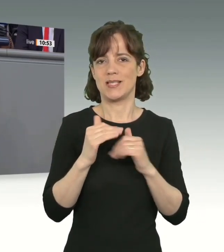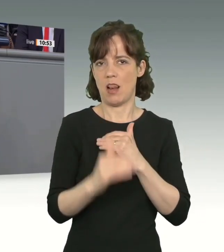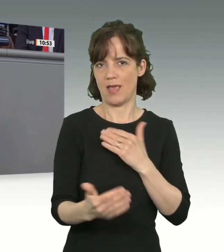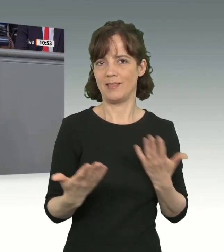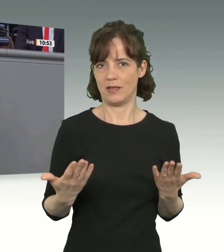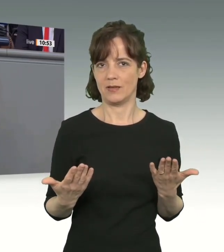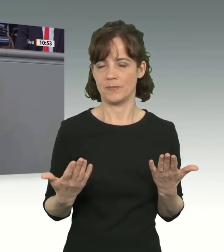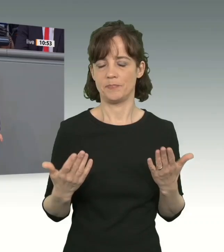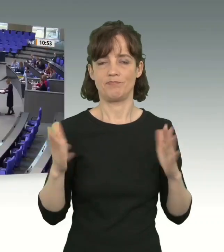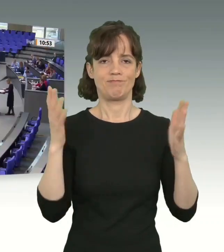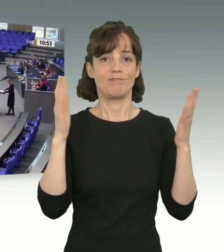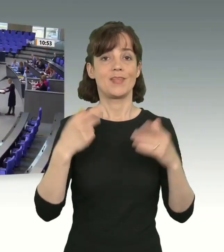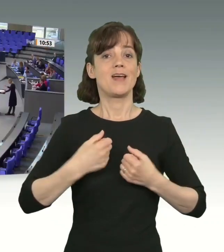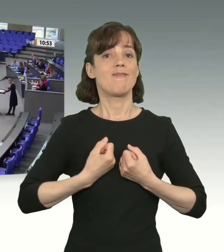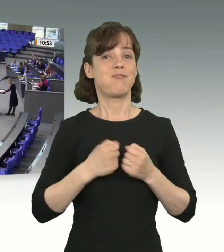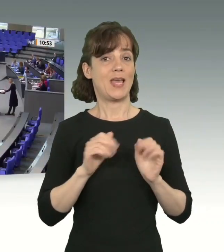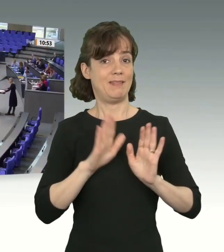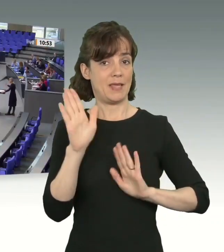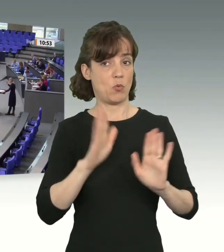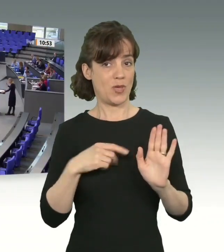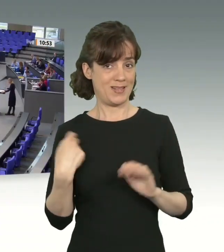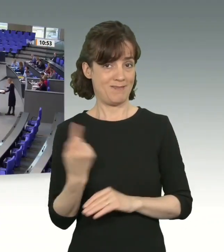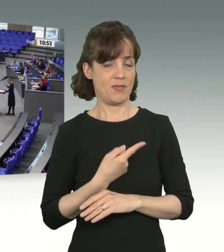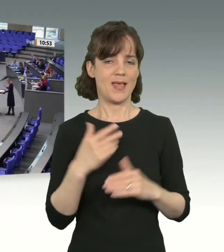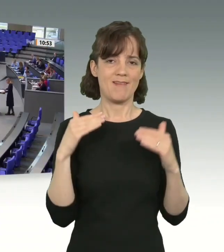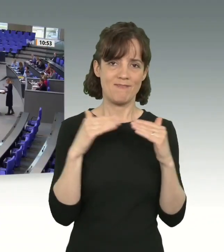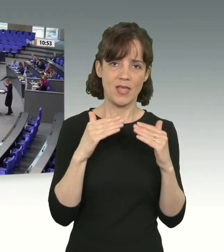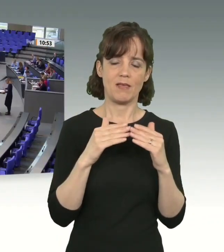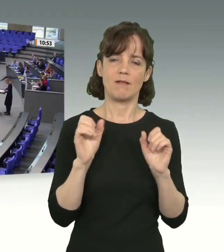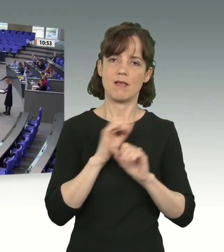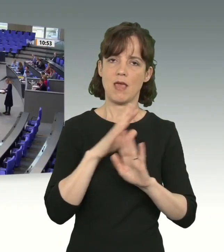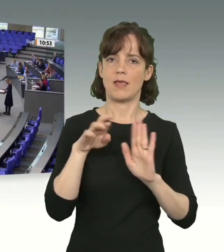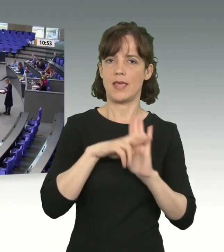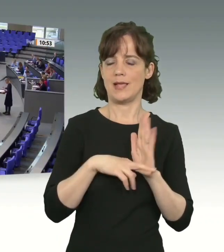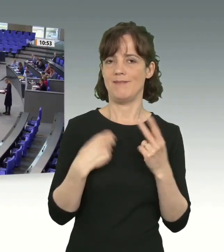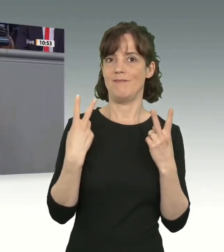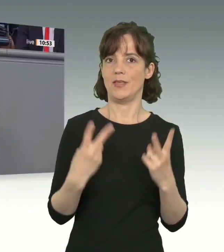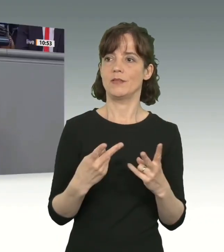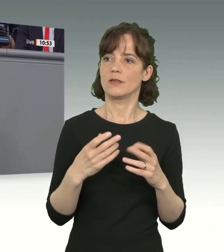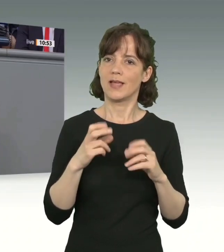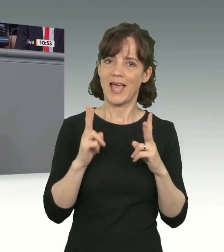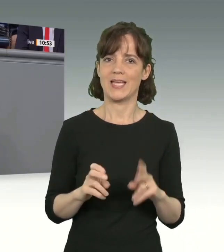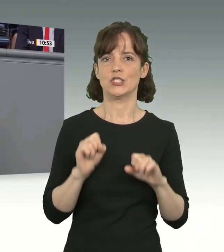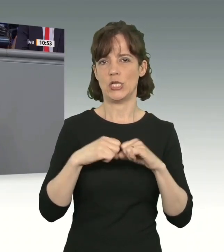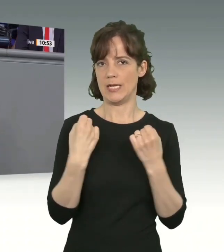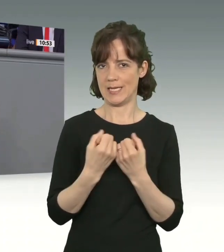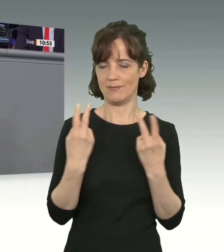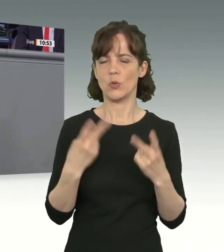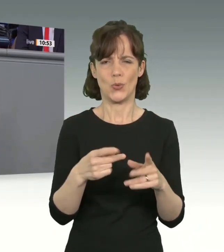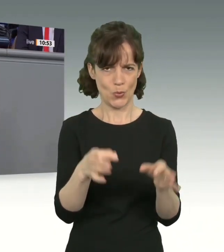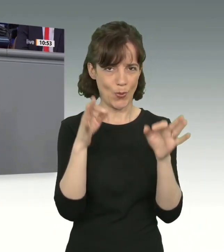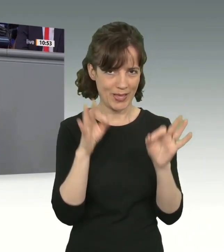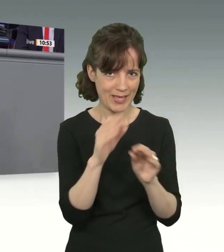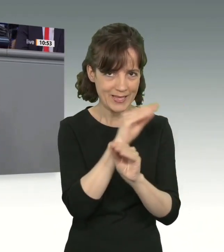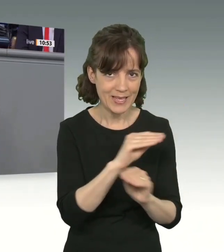Als Freie Demokratin sind wir faire und klare Regeln und Rechtsstaatlichkeit besonders wichtig. Und ganz konkret, wenn